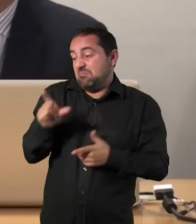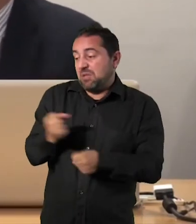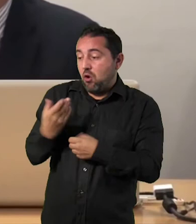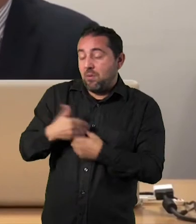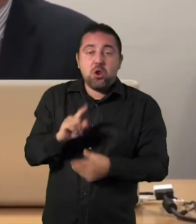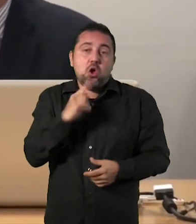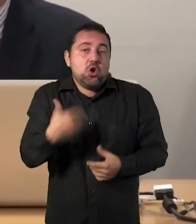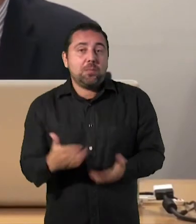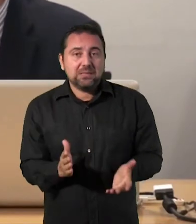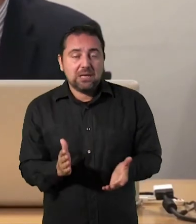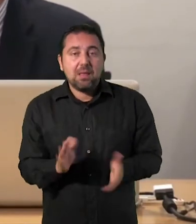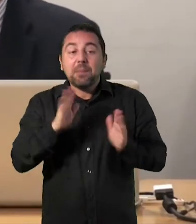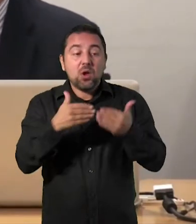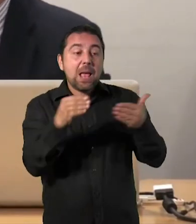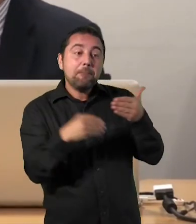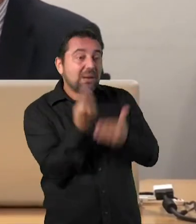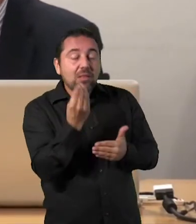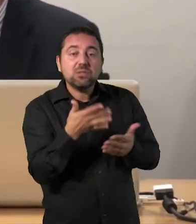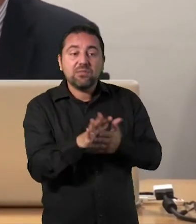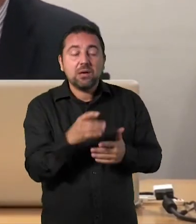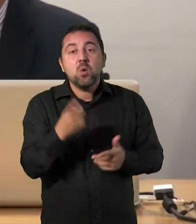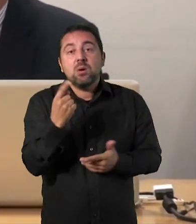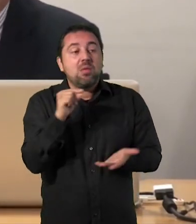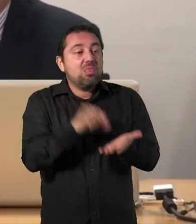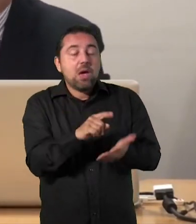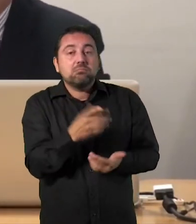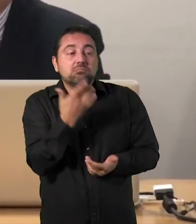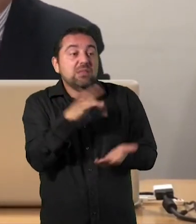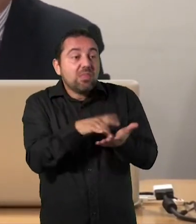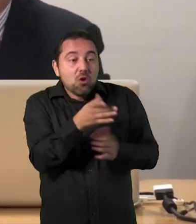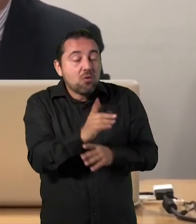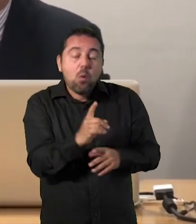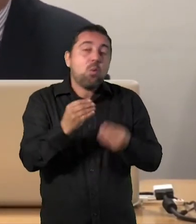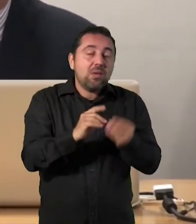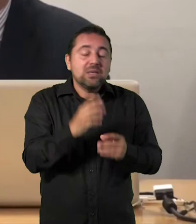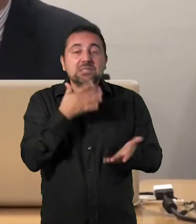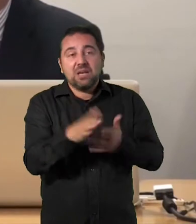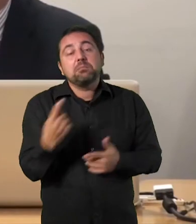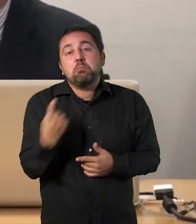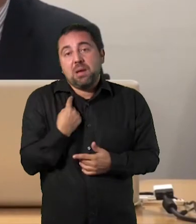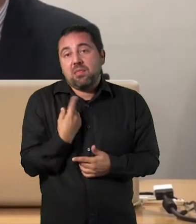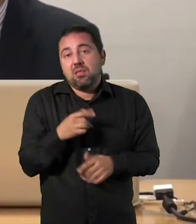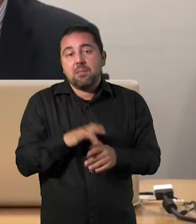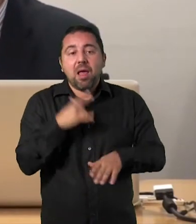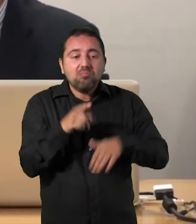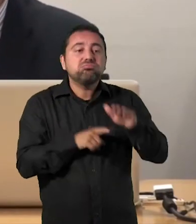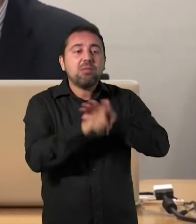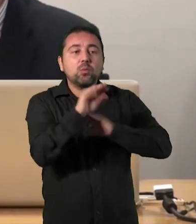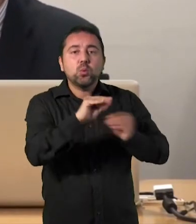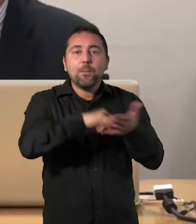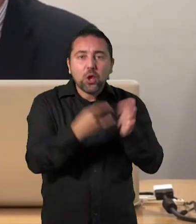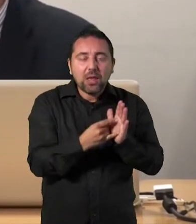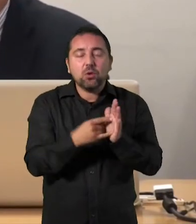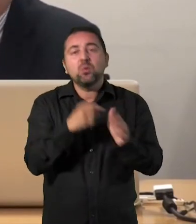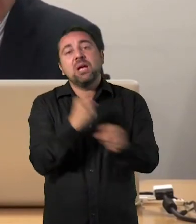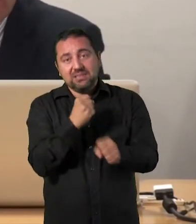pasará nada. El emprendedor, bueno, pues es un día que pierde, punto. Un día que pierde para el desarrollo de su trabajo, para el desarrollo de